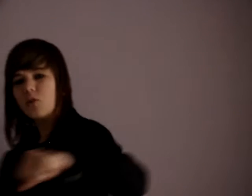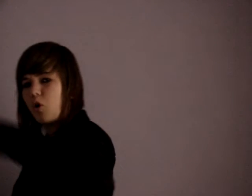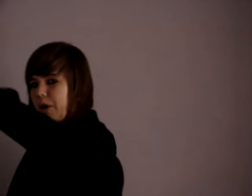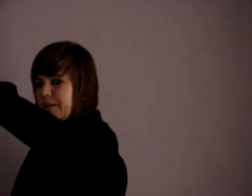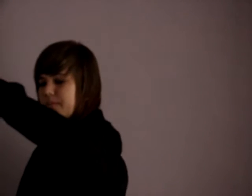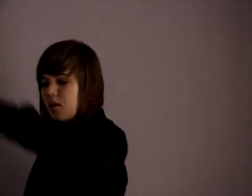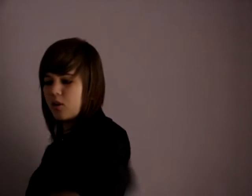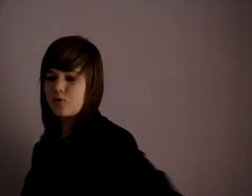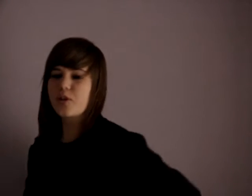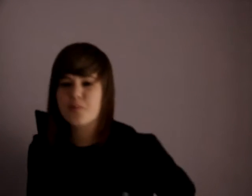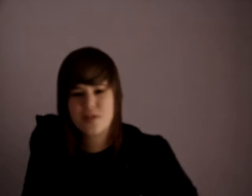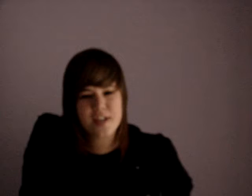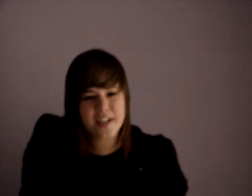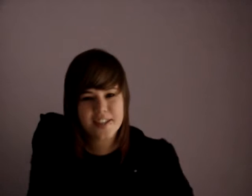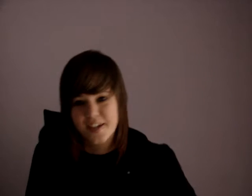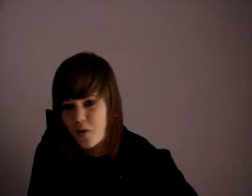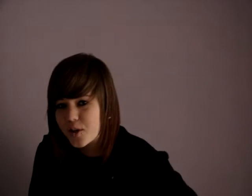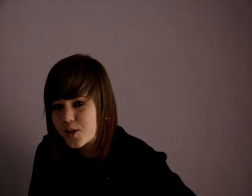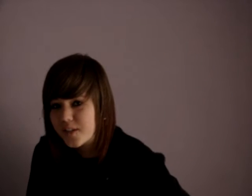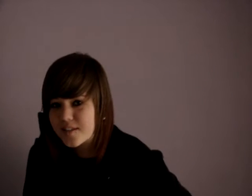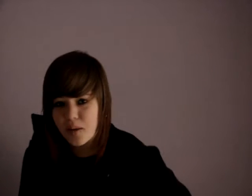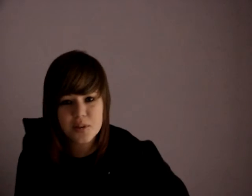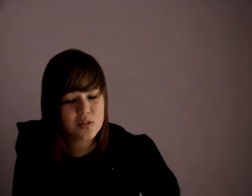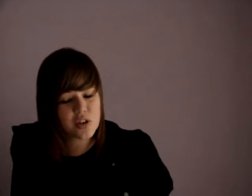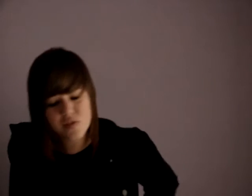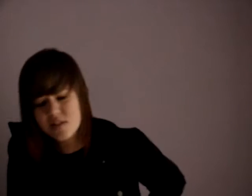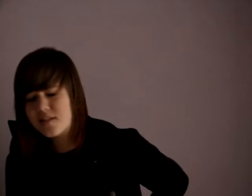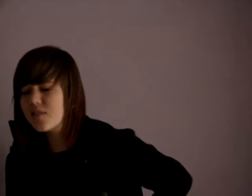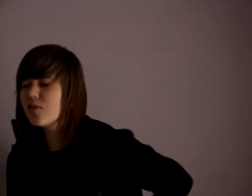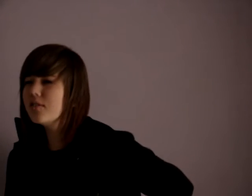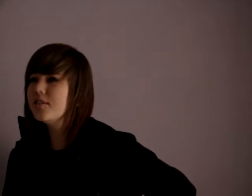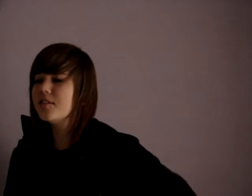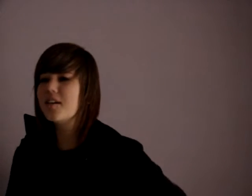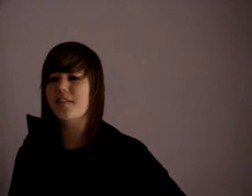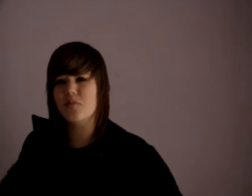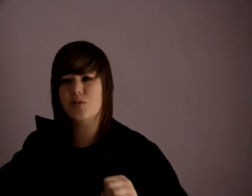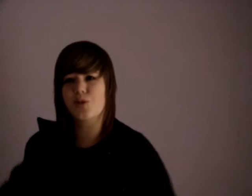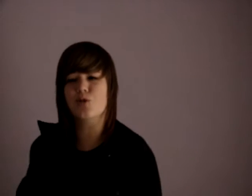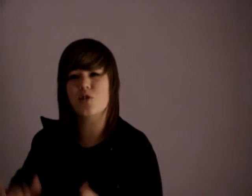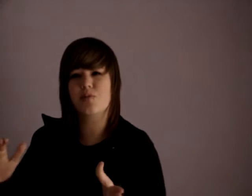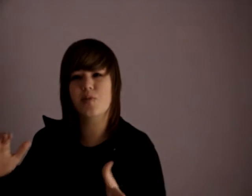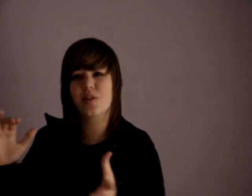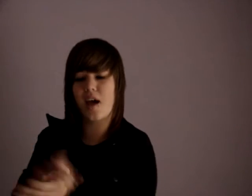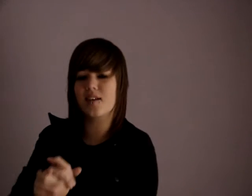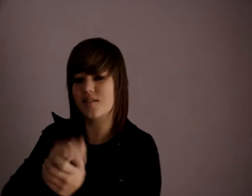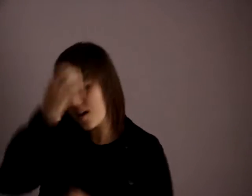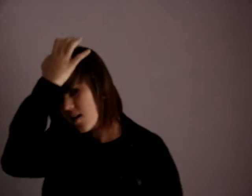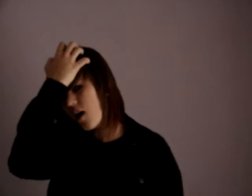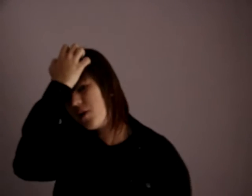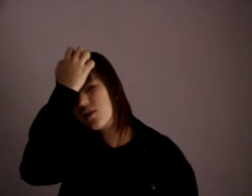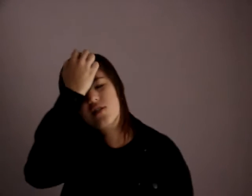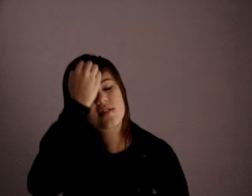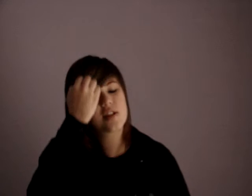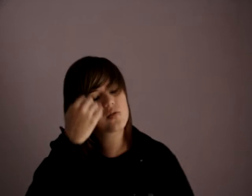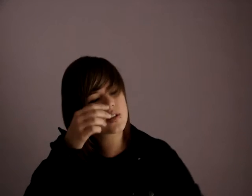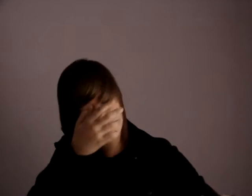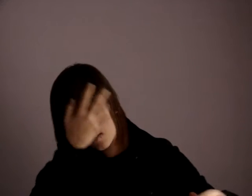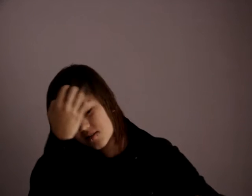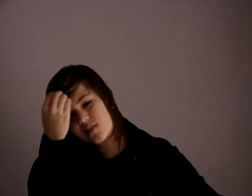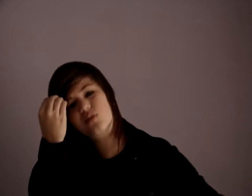Oi, tô aqui pra dizer que hoje, sábado dia 25 de setembro de 2010, a Behind the Stage vai estar lançando